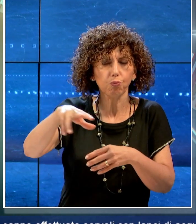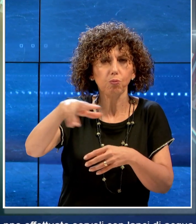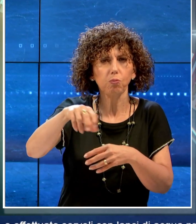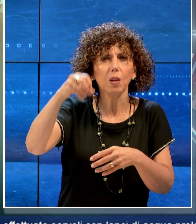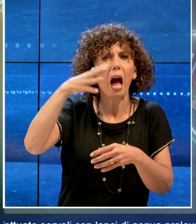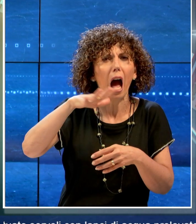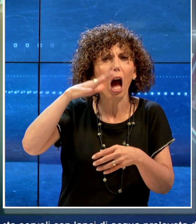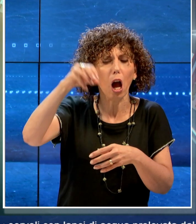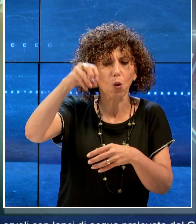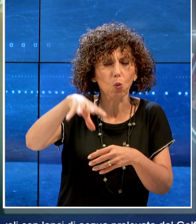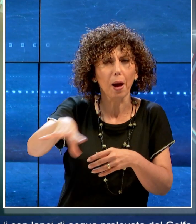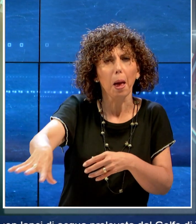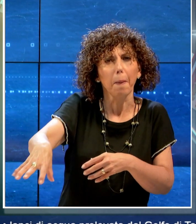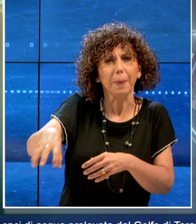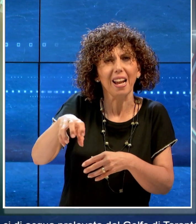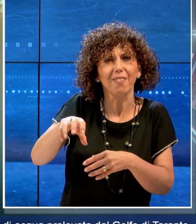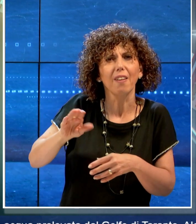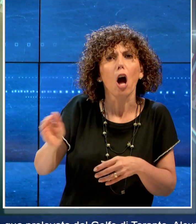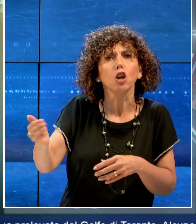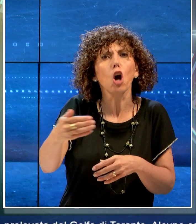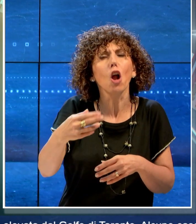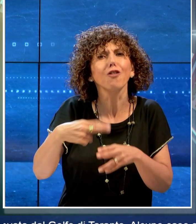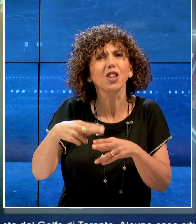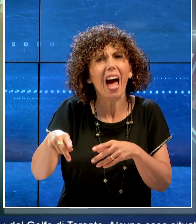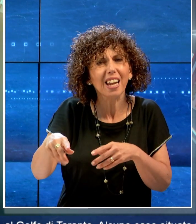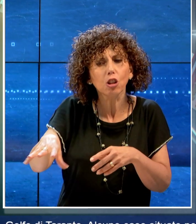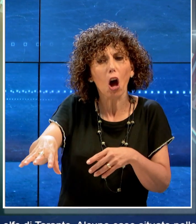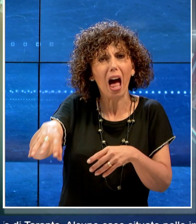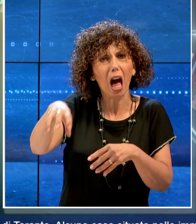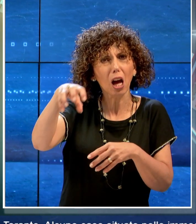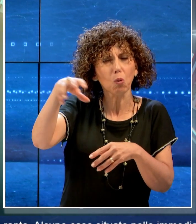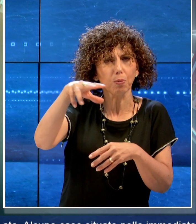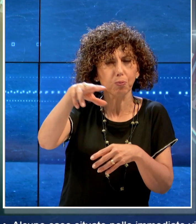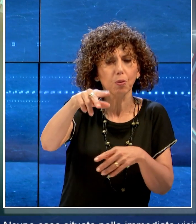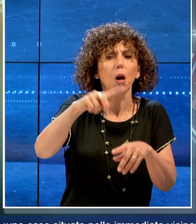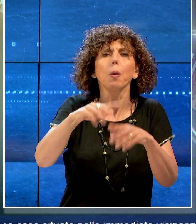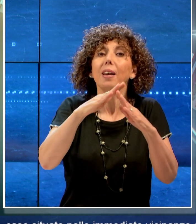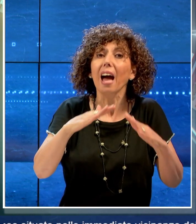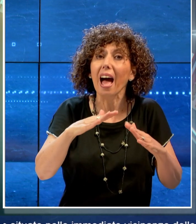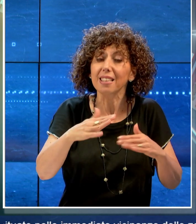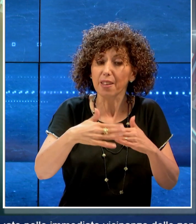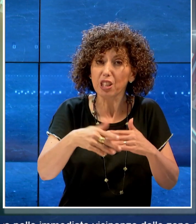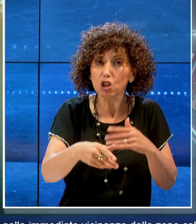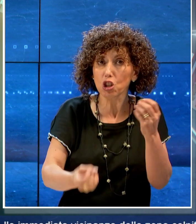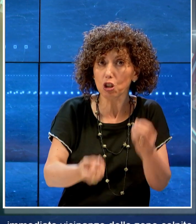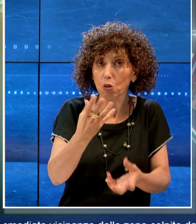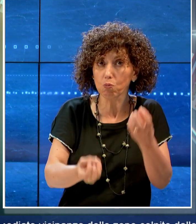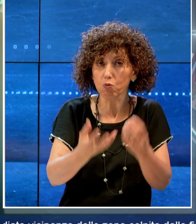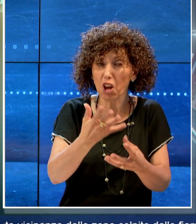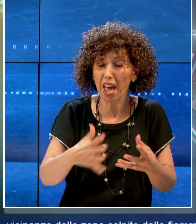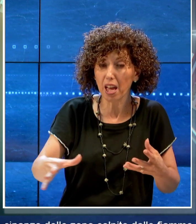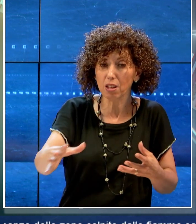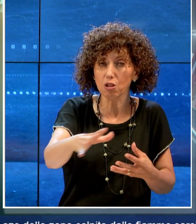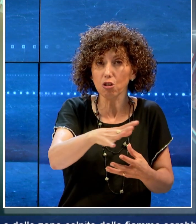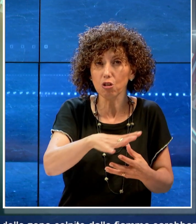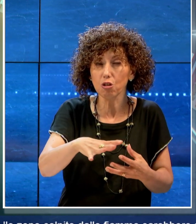lanci di acqua prelevata dal golfo di Taranto. Alcune case, situate nelle immediate vicinanze delle zone